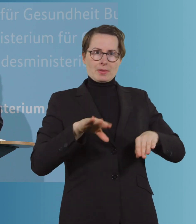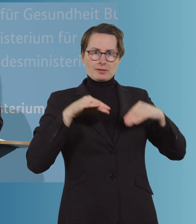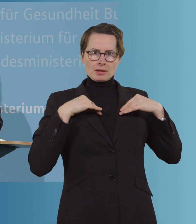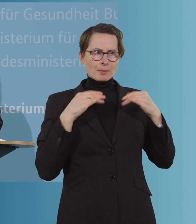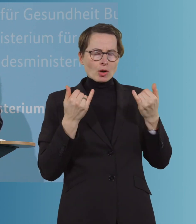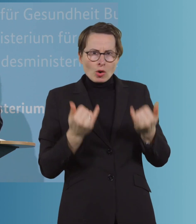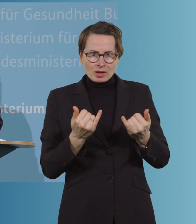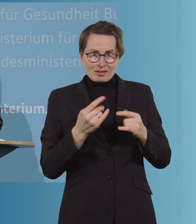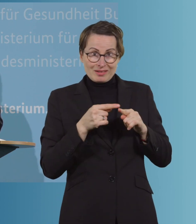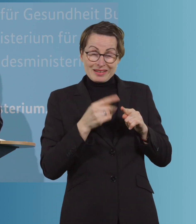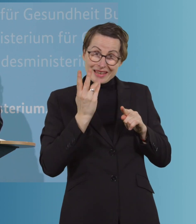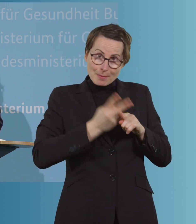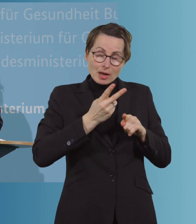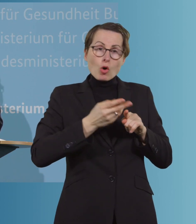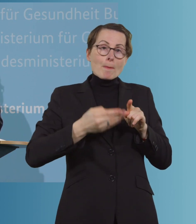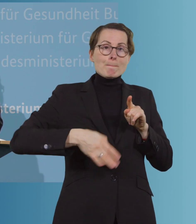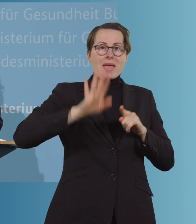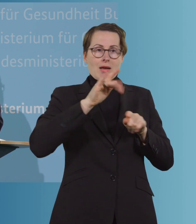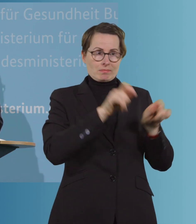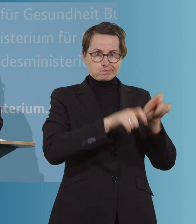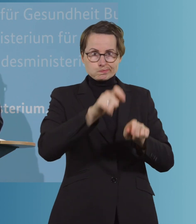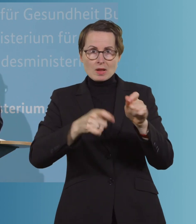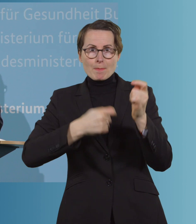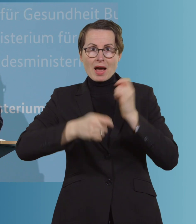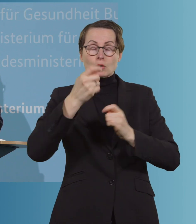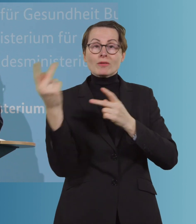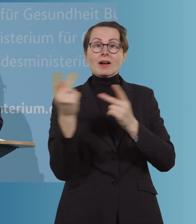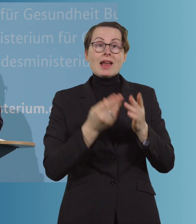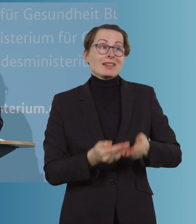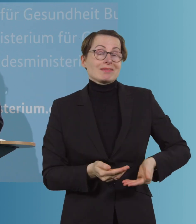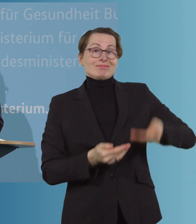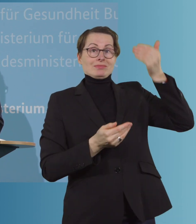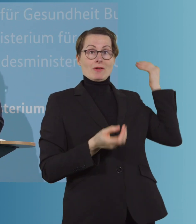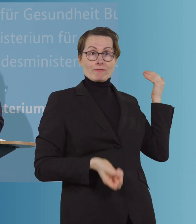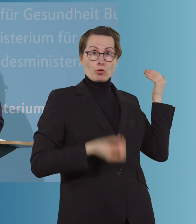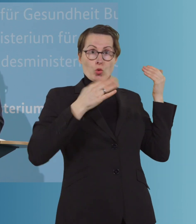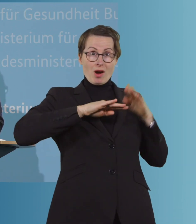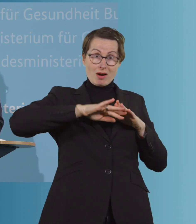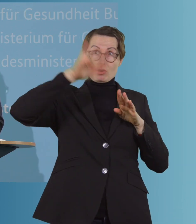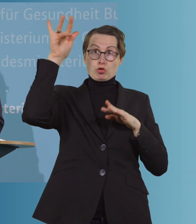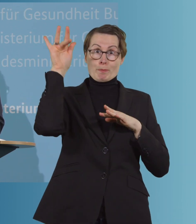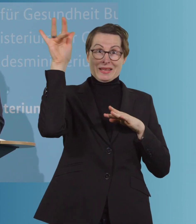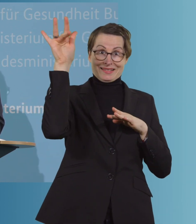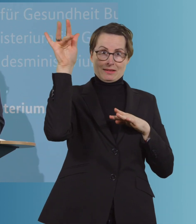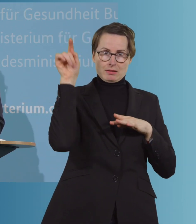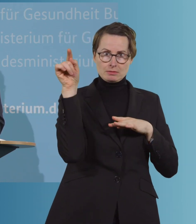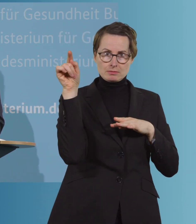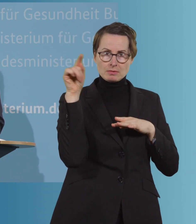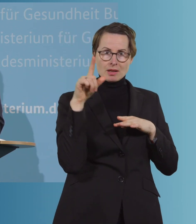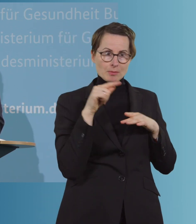-19-Patienten in Behandlung in Deutschland als im Frühjahr beim Höchststand. Das heißt also, wir sind immer noch in der Belastung des